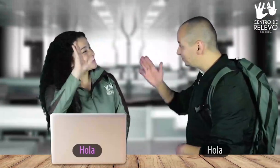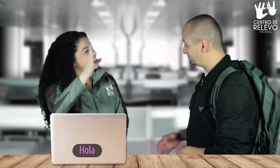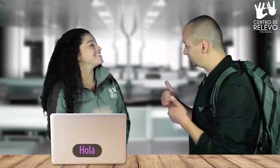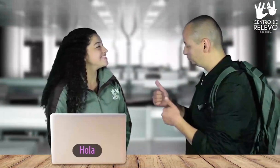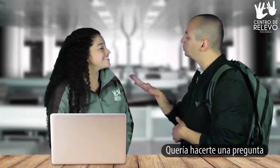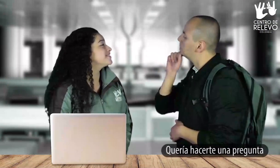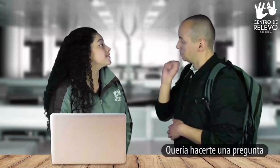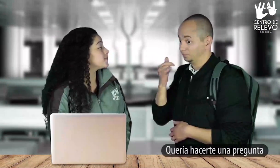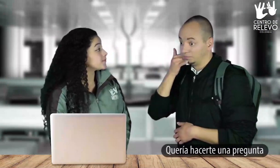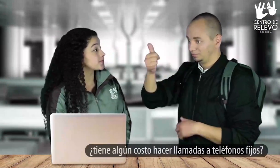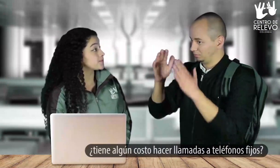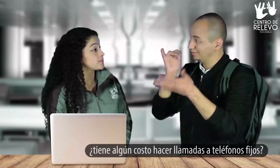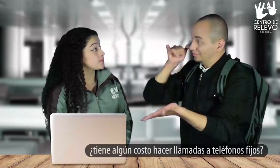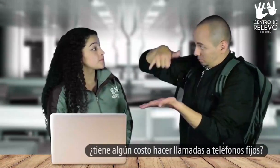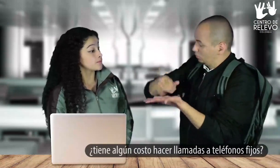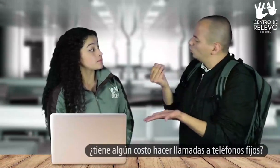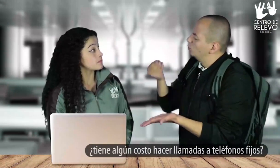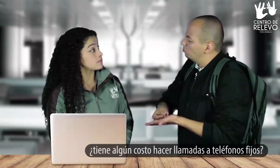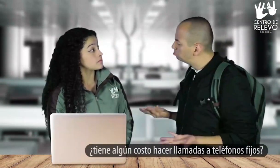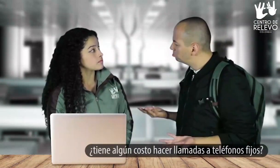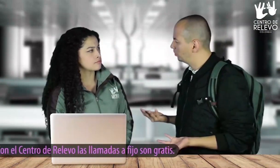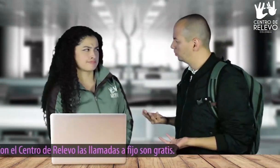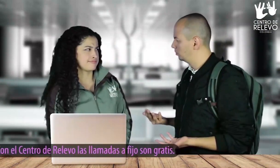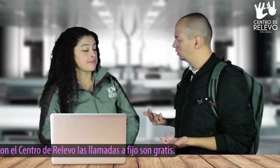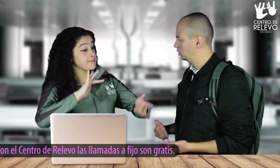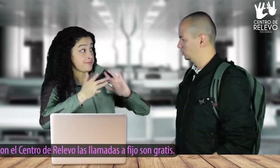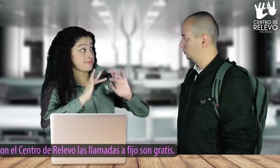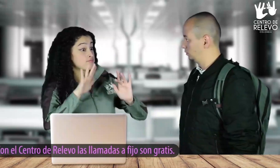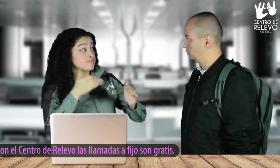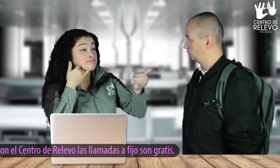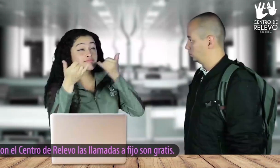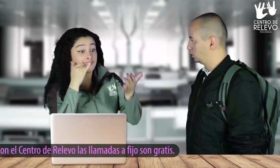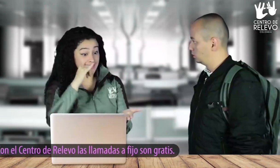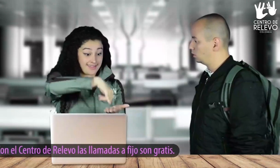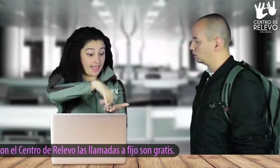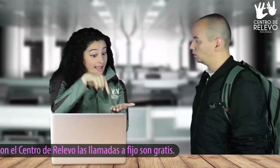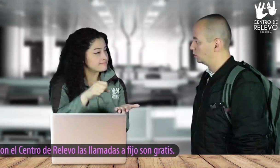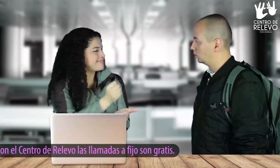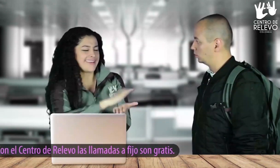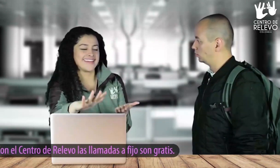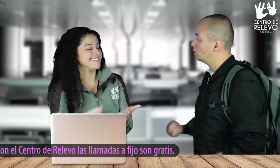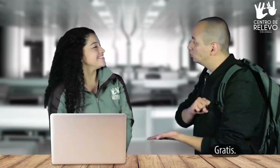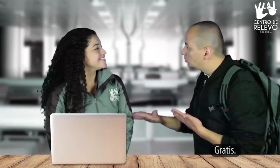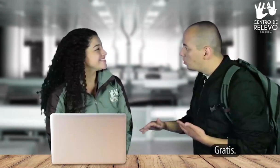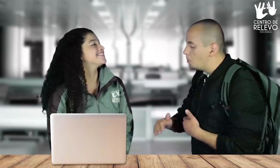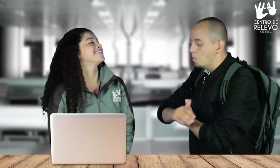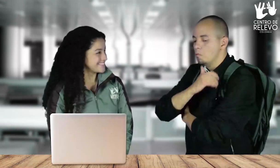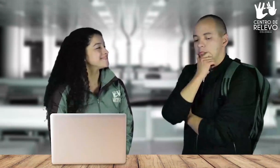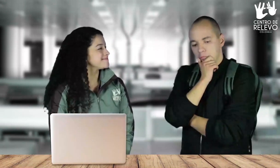hola quería hacerte una pregunta ¿tiene algún costo hacer llamadas a teléfonos fijos? con el centro de relevo las llamadas a fijo son gratis gratis